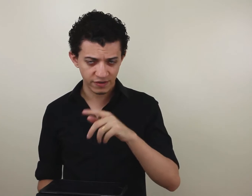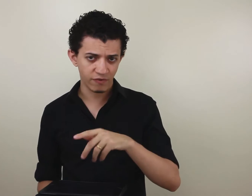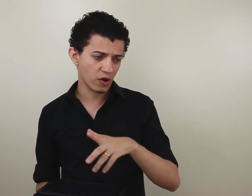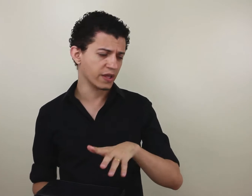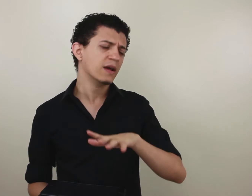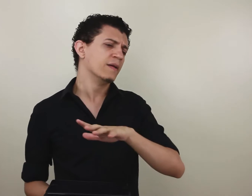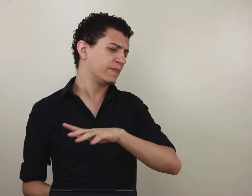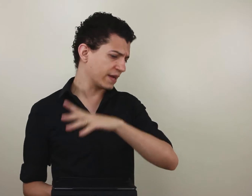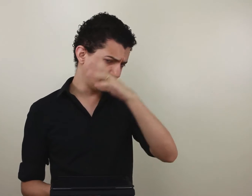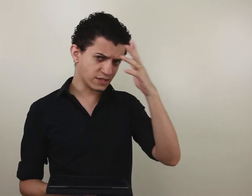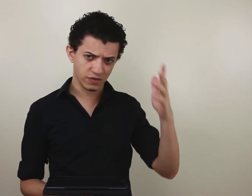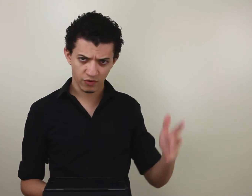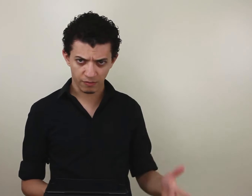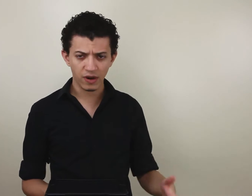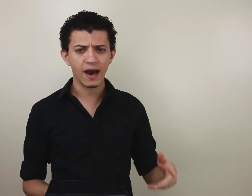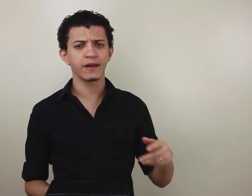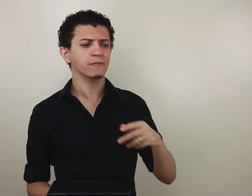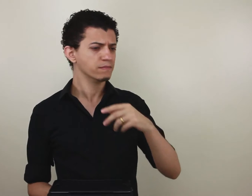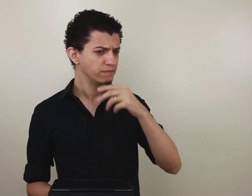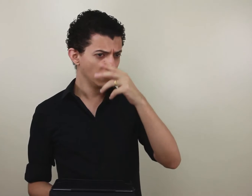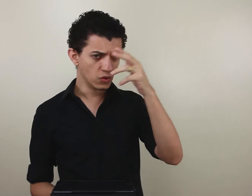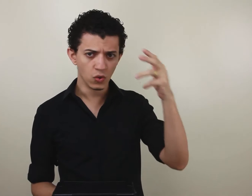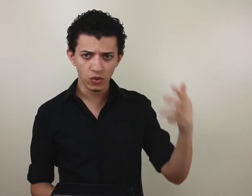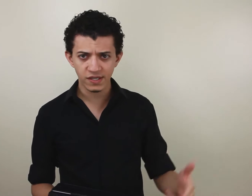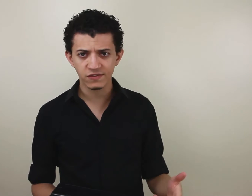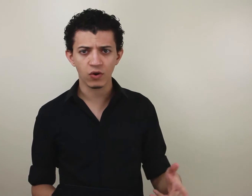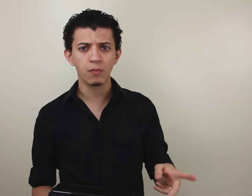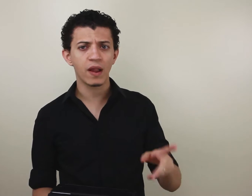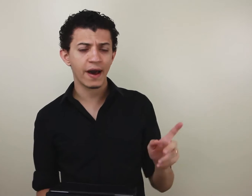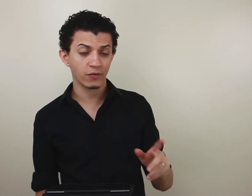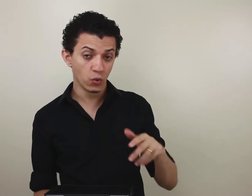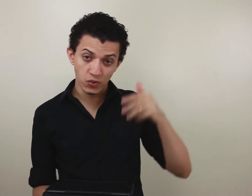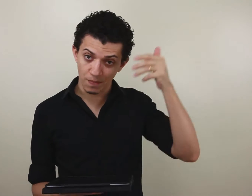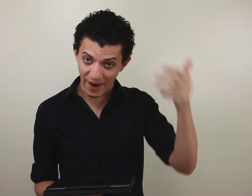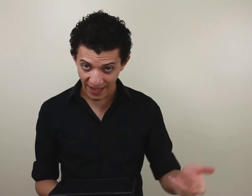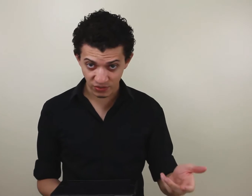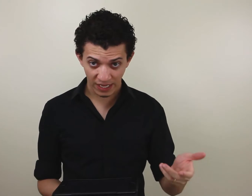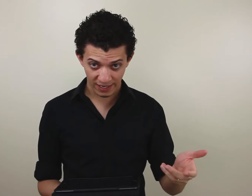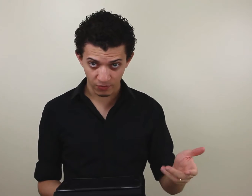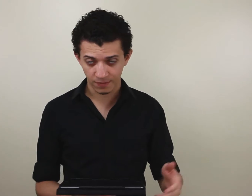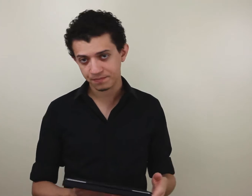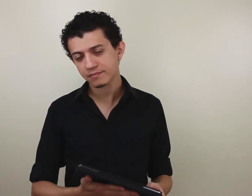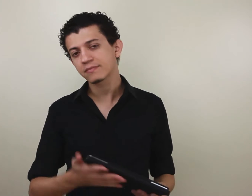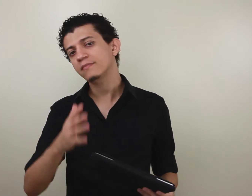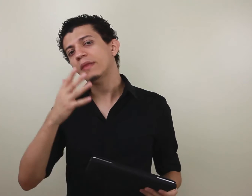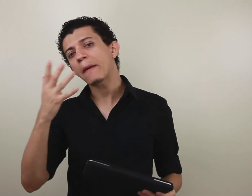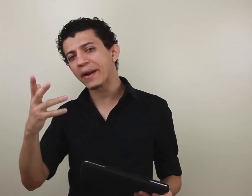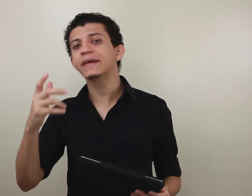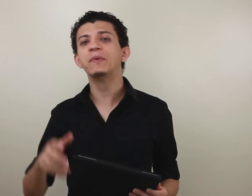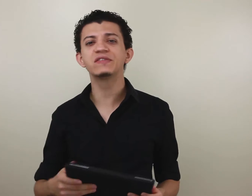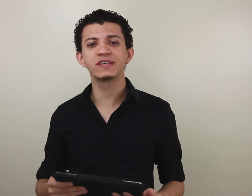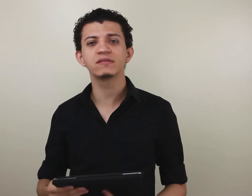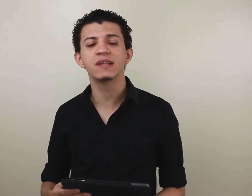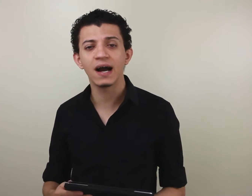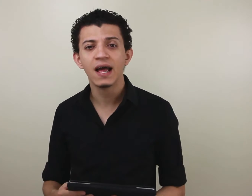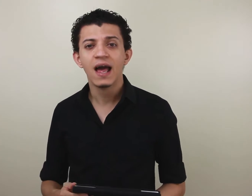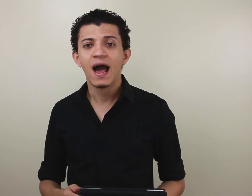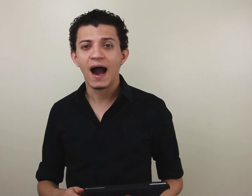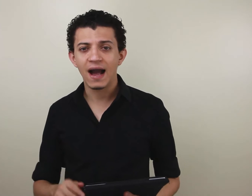se foque na aquisição de vocabulário, no uso desse vocabulário, no uso prático da língua, para depois você estudar a